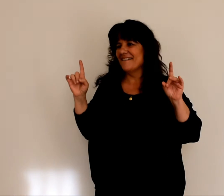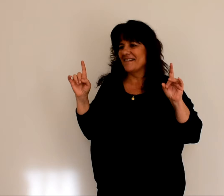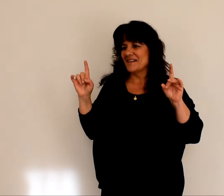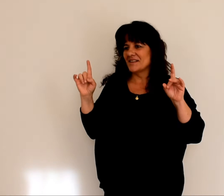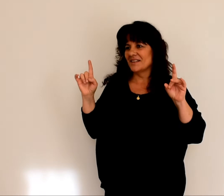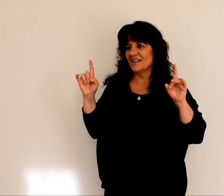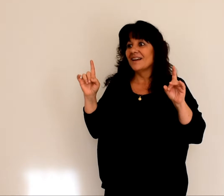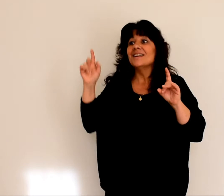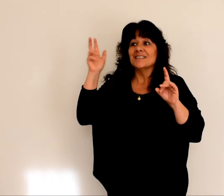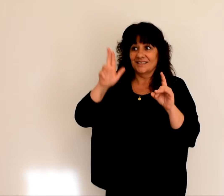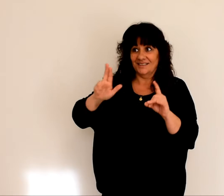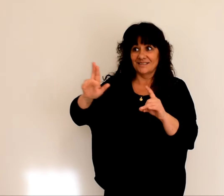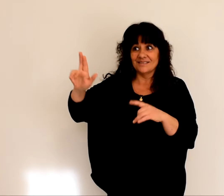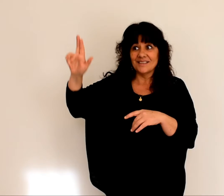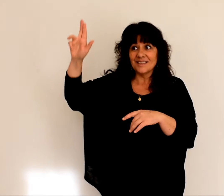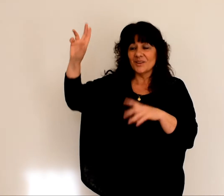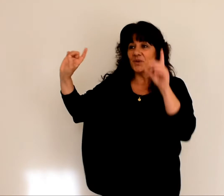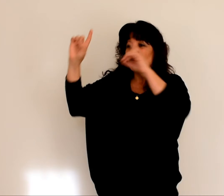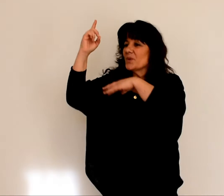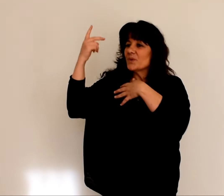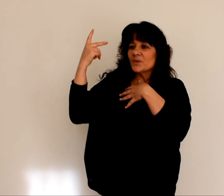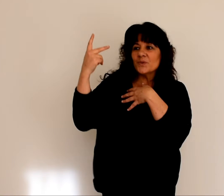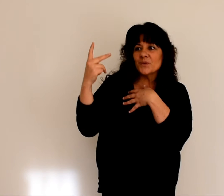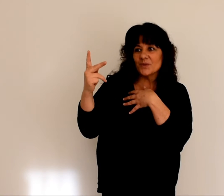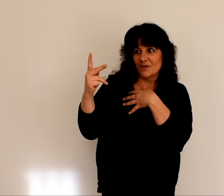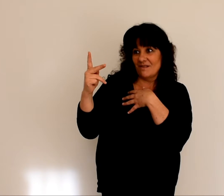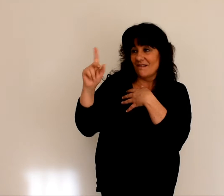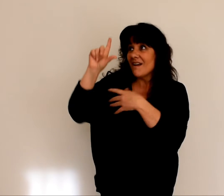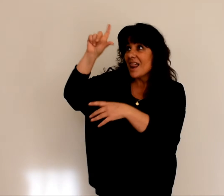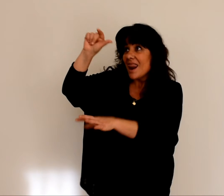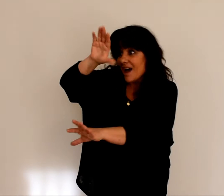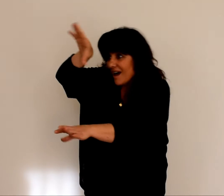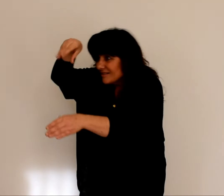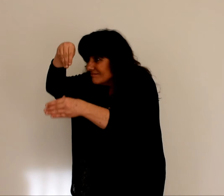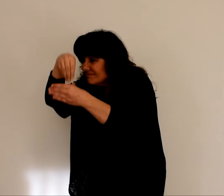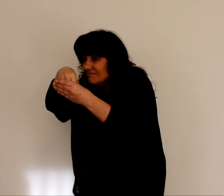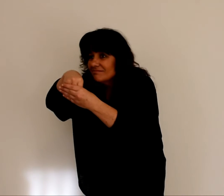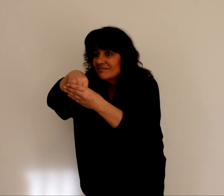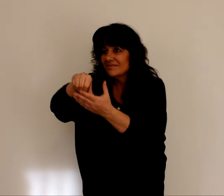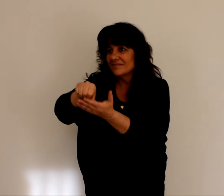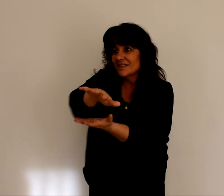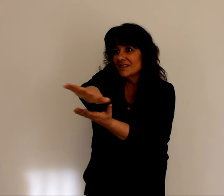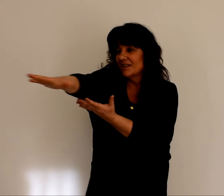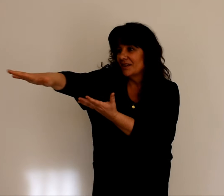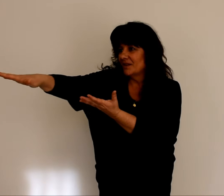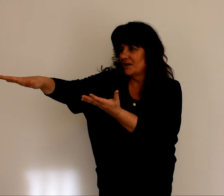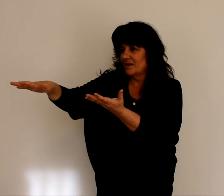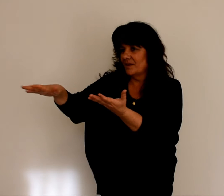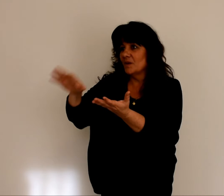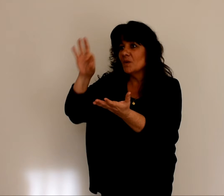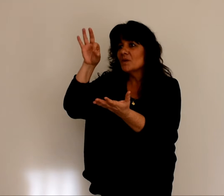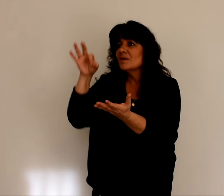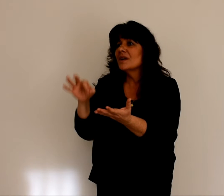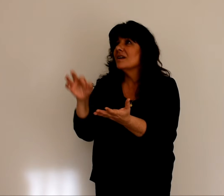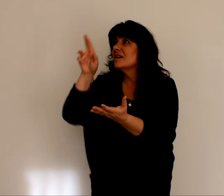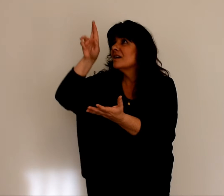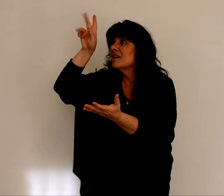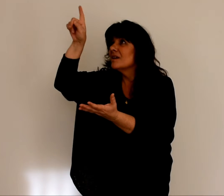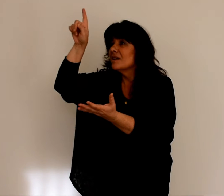Le Seigneur, ton Dieu, est en toi. C'est lui, le héros, qui apporte le salut.